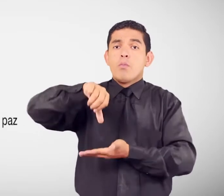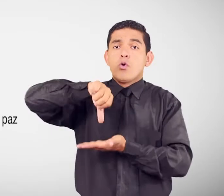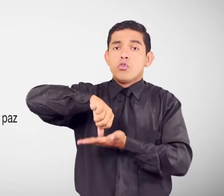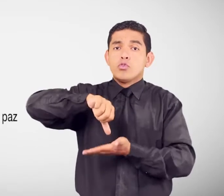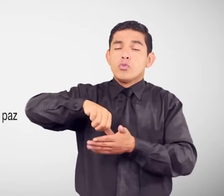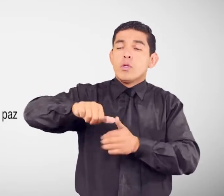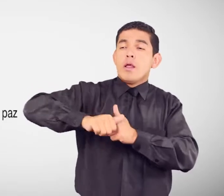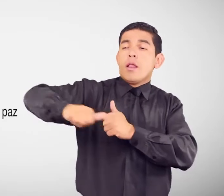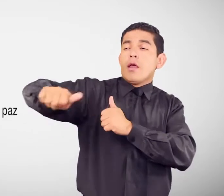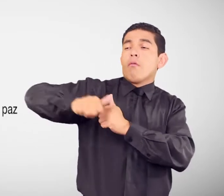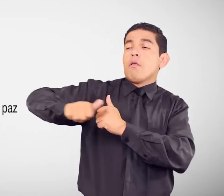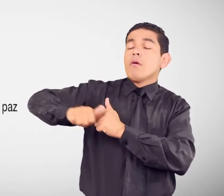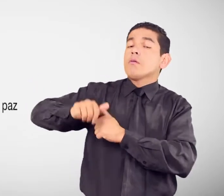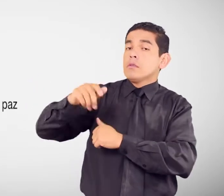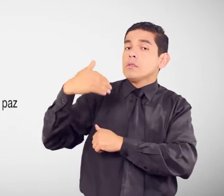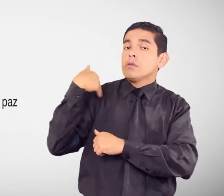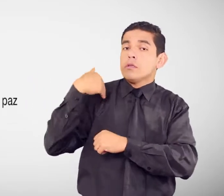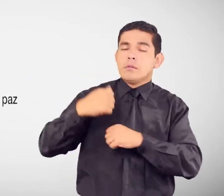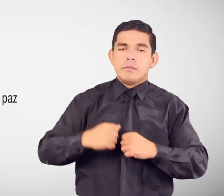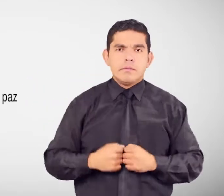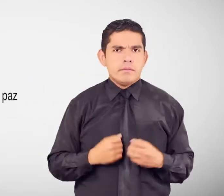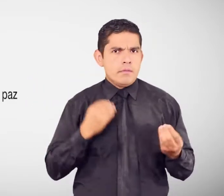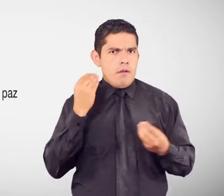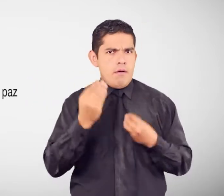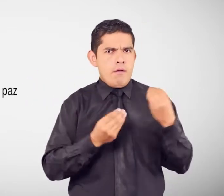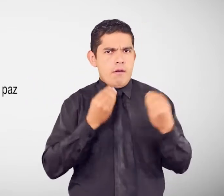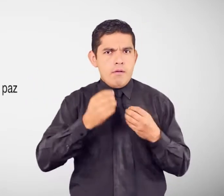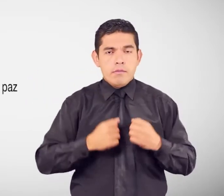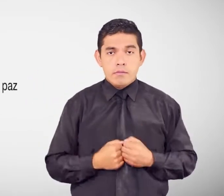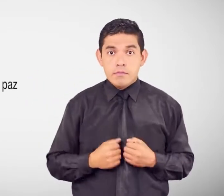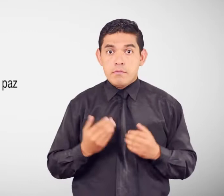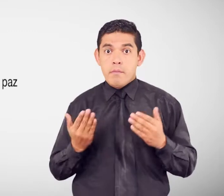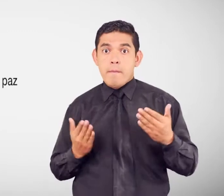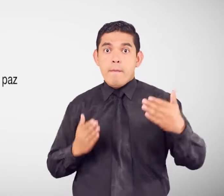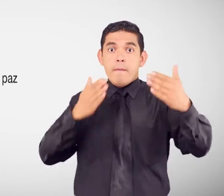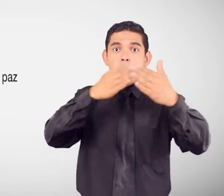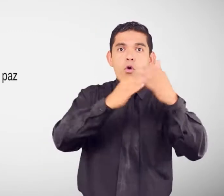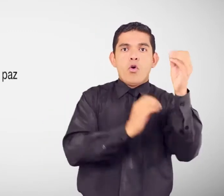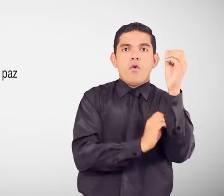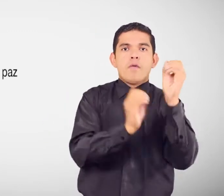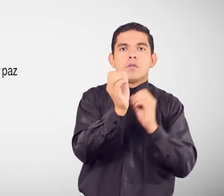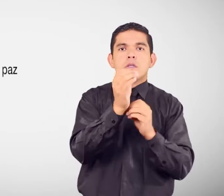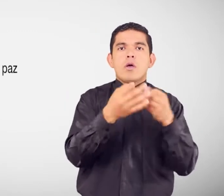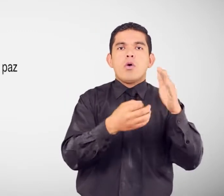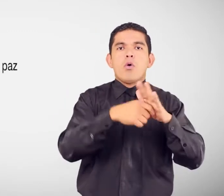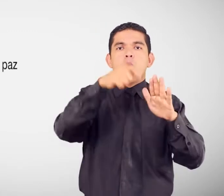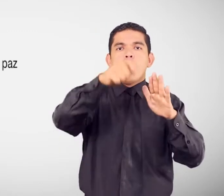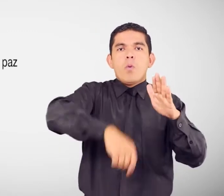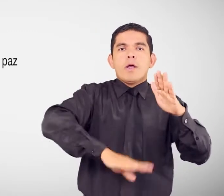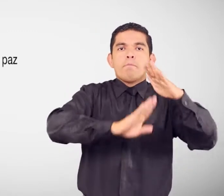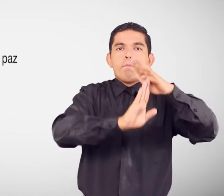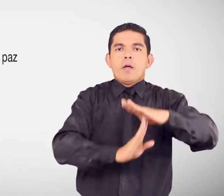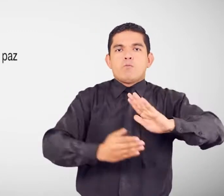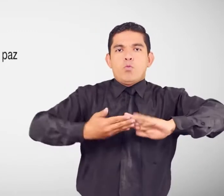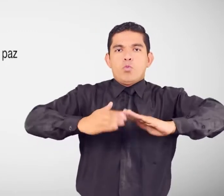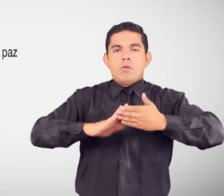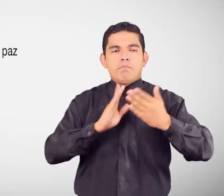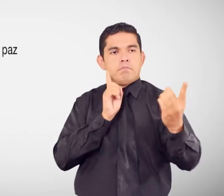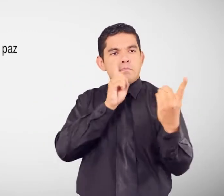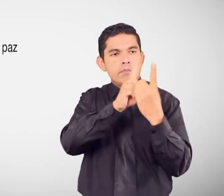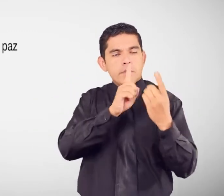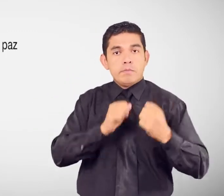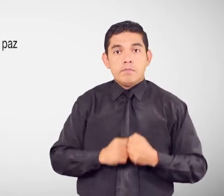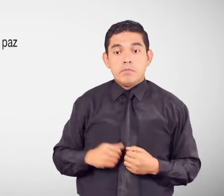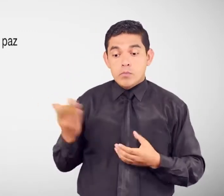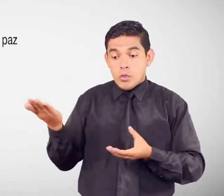del país ¿Qué se debe hacer? Acercarse a la oficina de los jueces de paz de su comunidad Documentos que